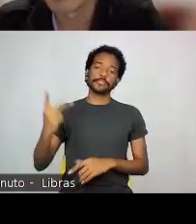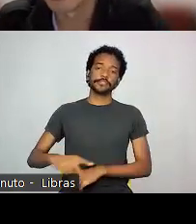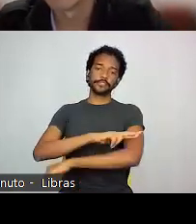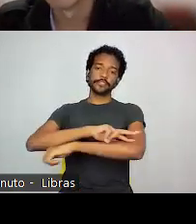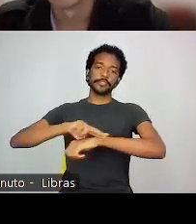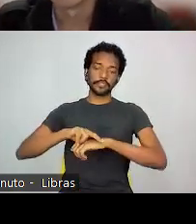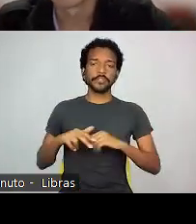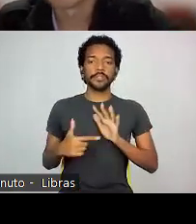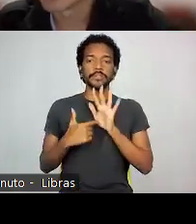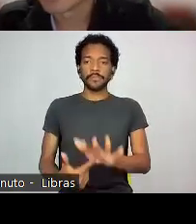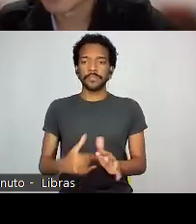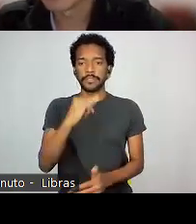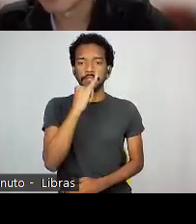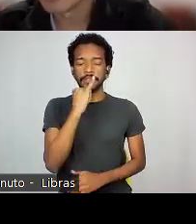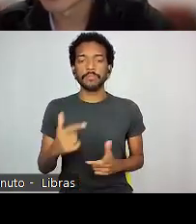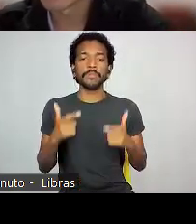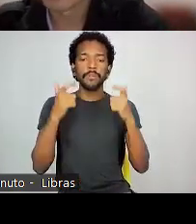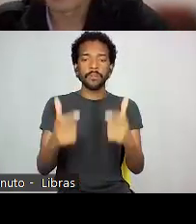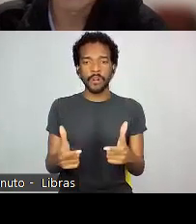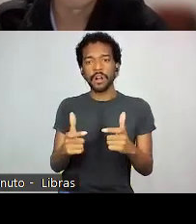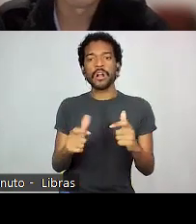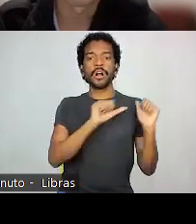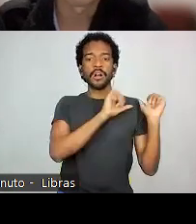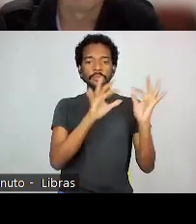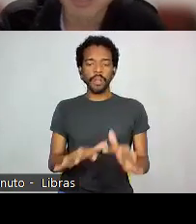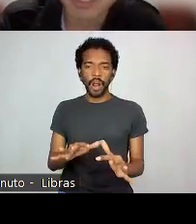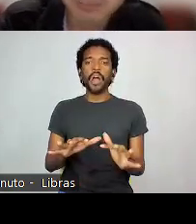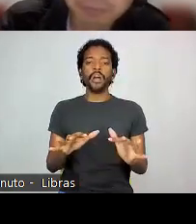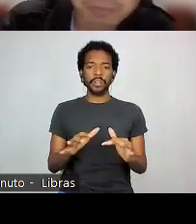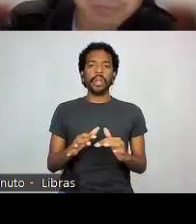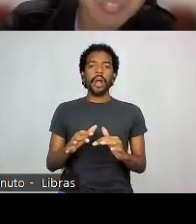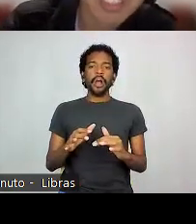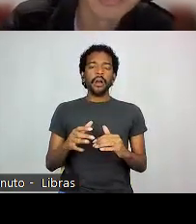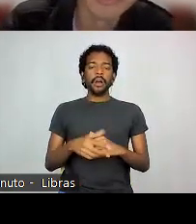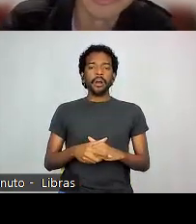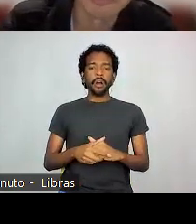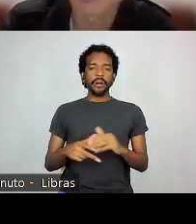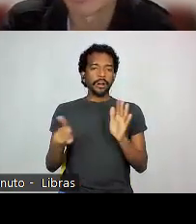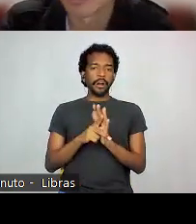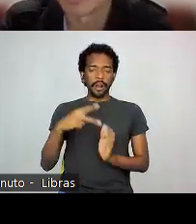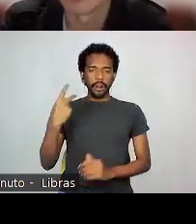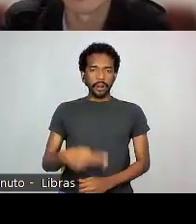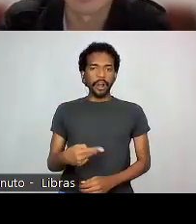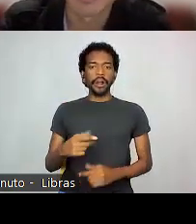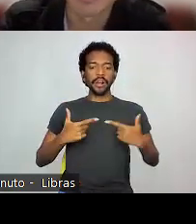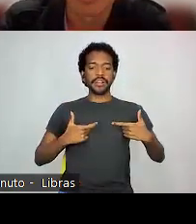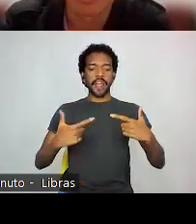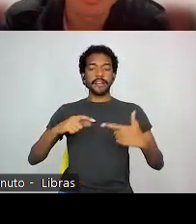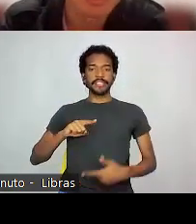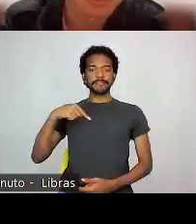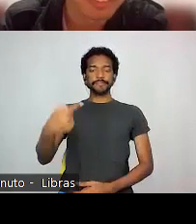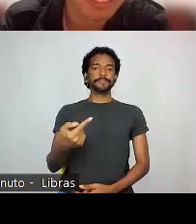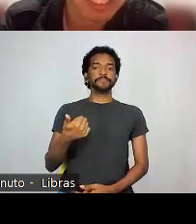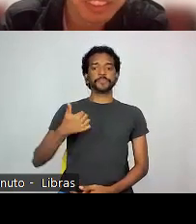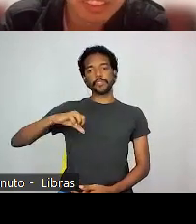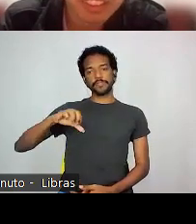exemplo desse lugar que a imigração japonesa começa a ocupar no pós-guerra, a partir da década